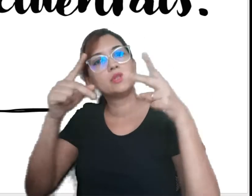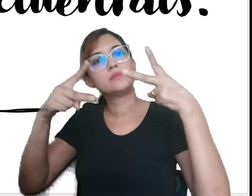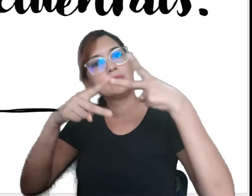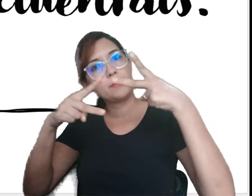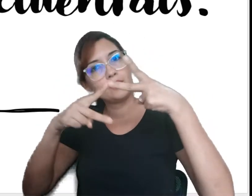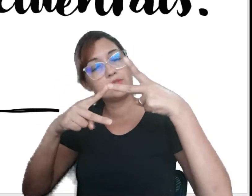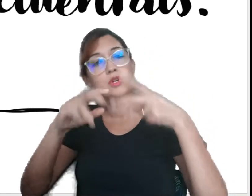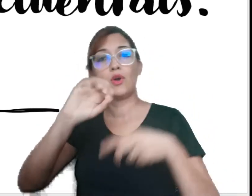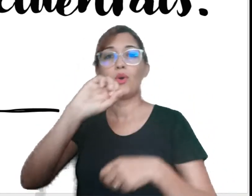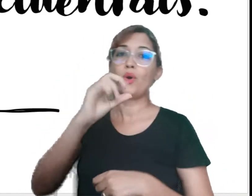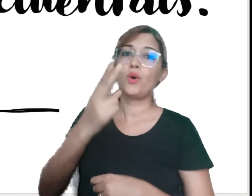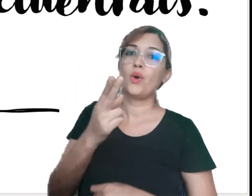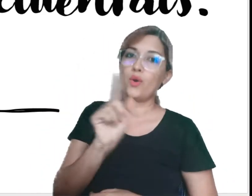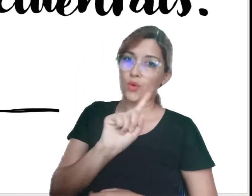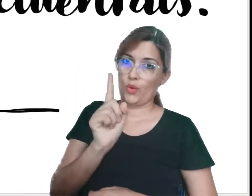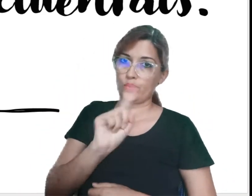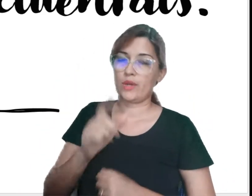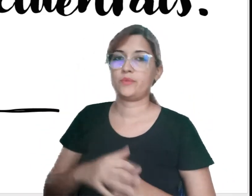a função de preposição ou não.